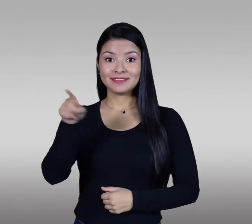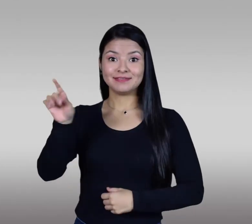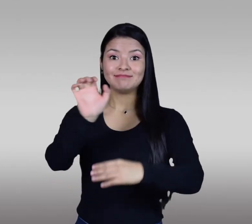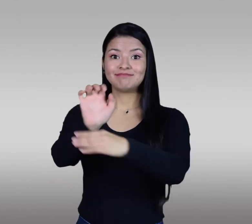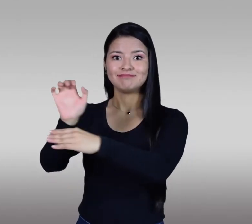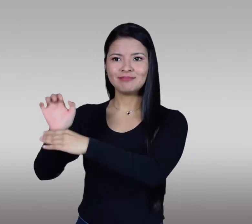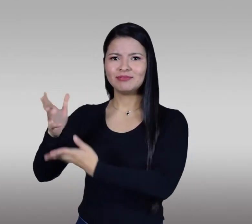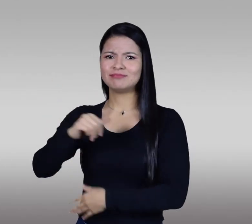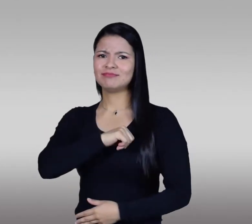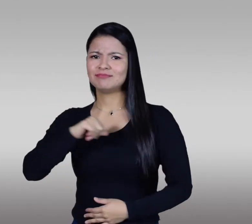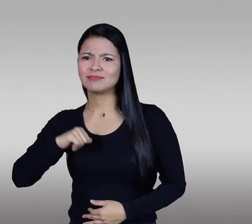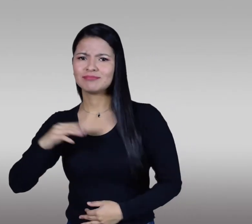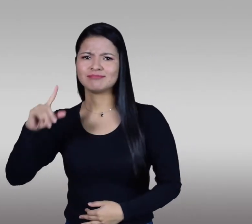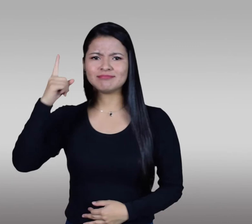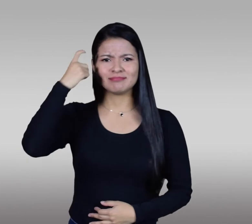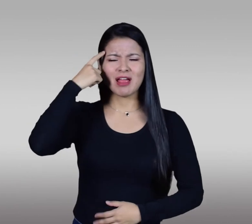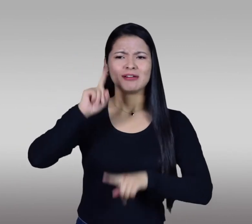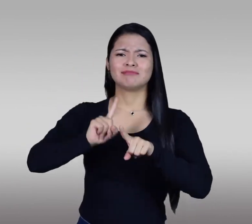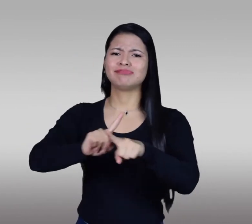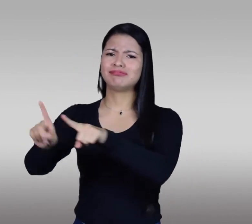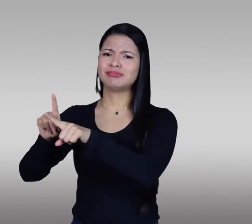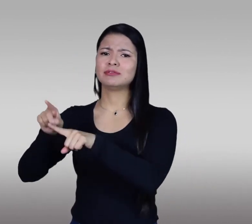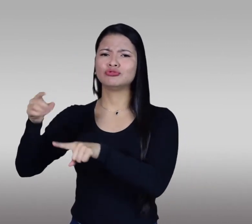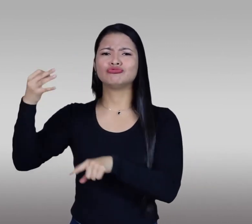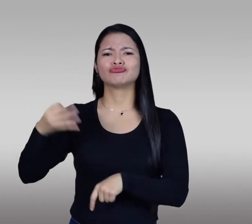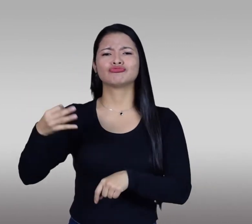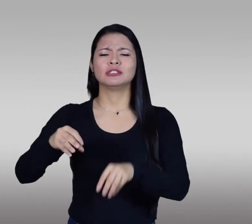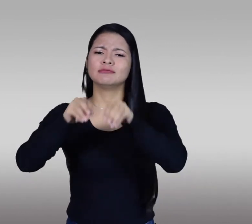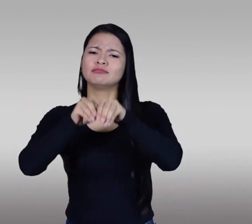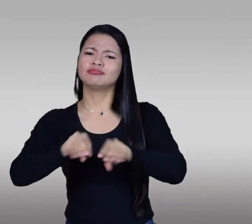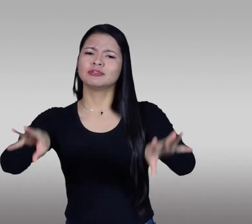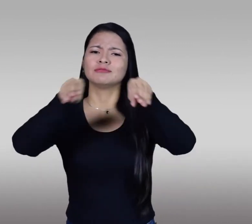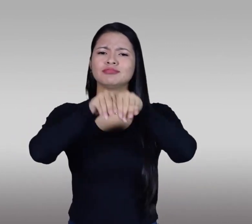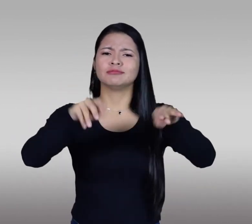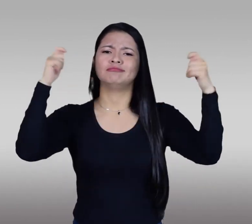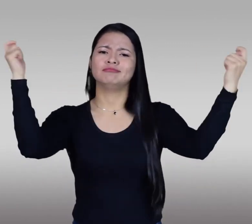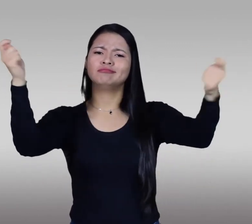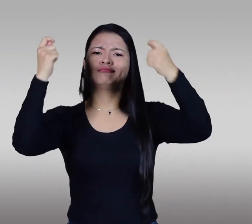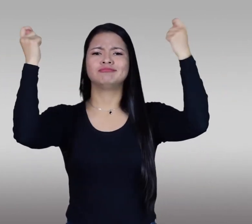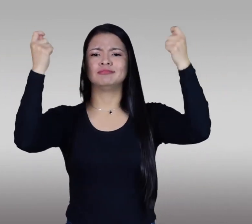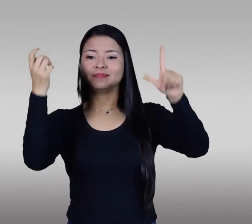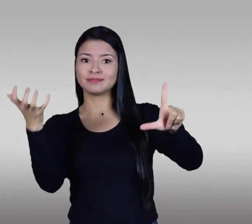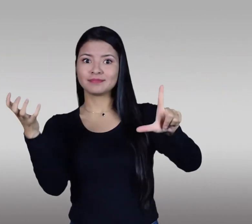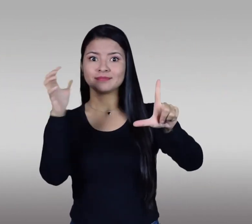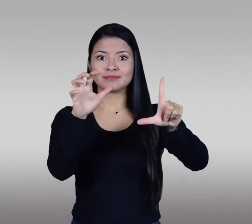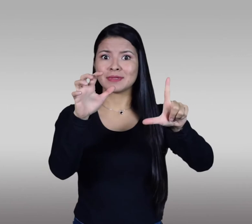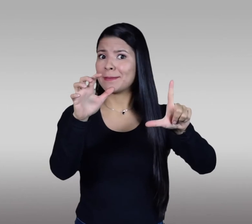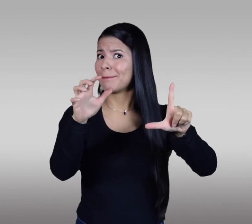Las entidades privadas y públicas cuentan con videos institucionales e informativos que publican en diferentes canales.